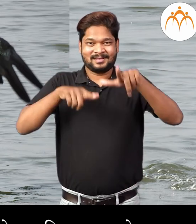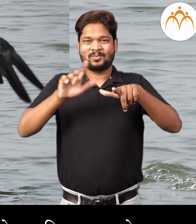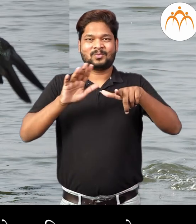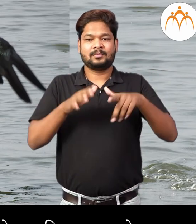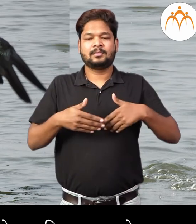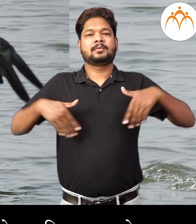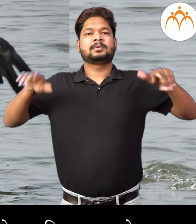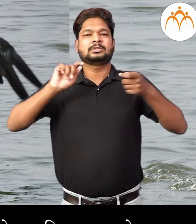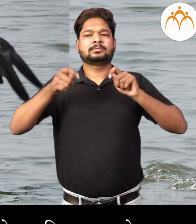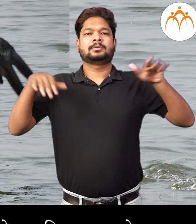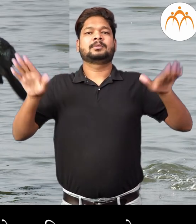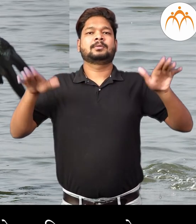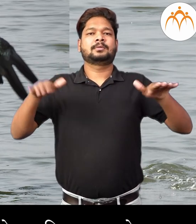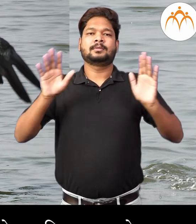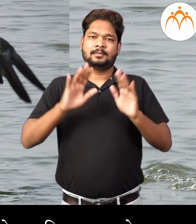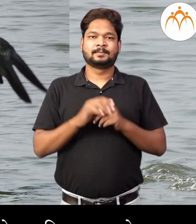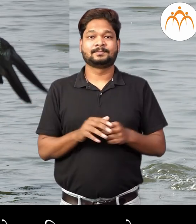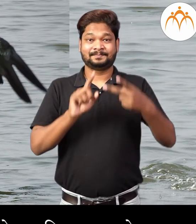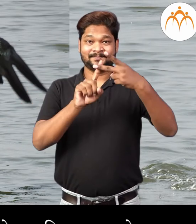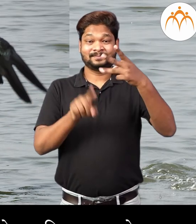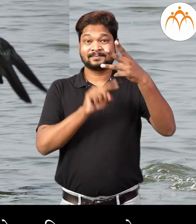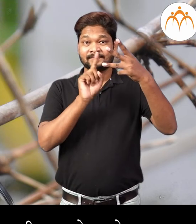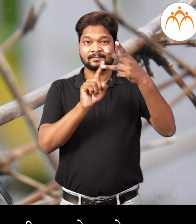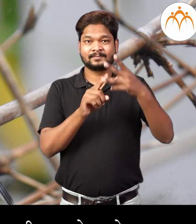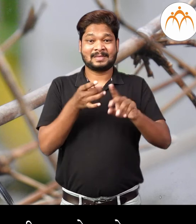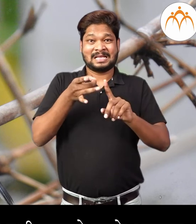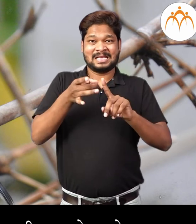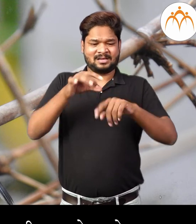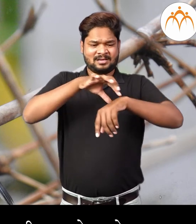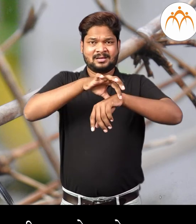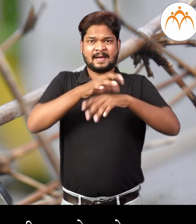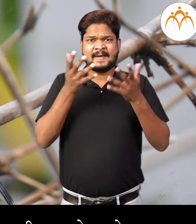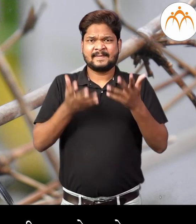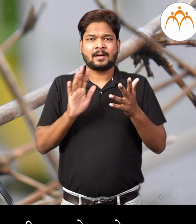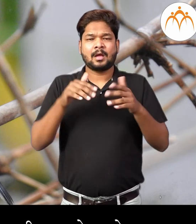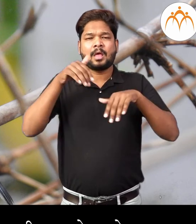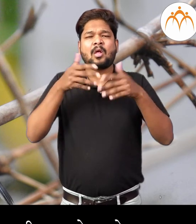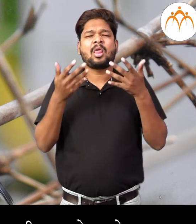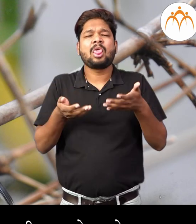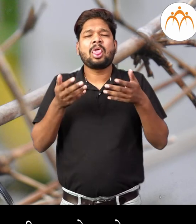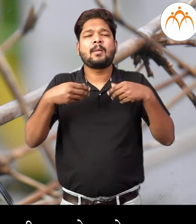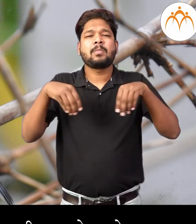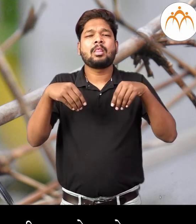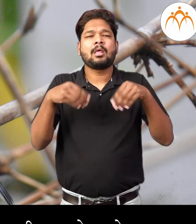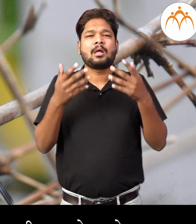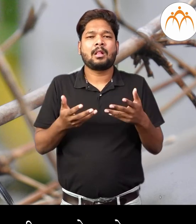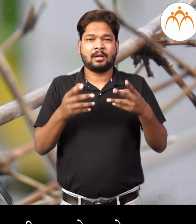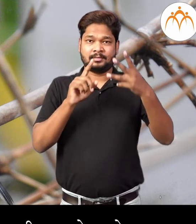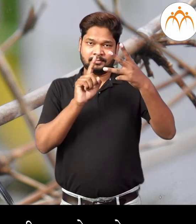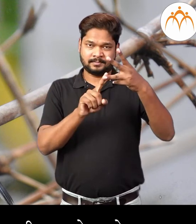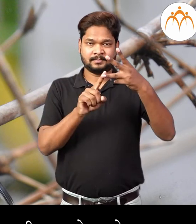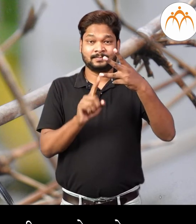हे पुढ़िल दोन पायांचे सुधारित रूप अस्ते 3. पक्षानची हाडे पोकल अस्तात त्यामूले